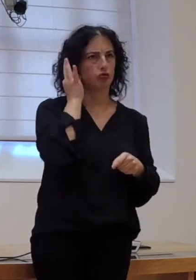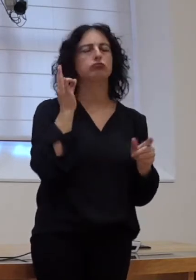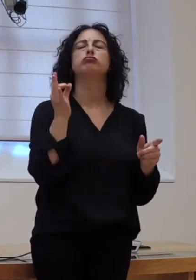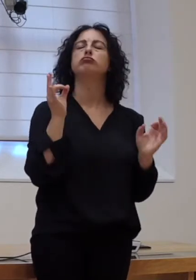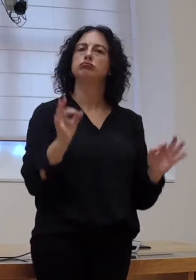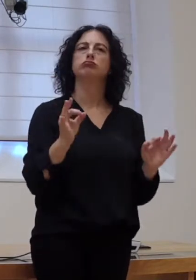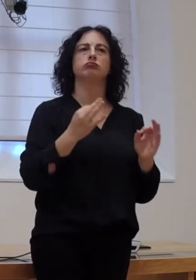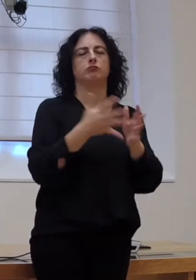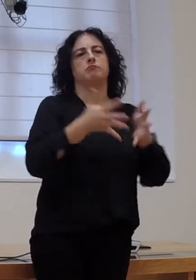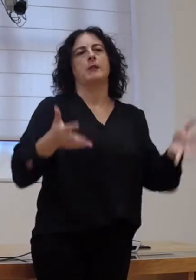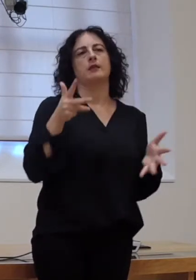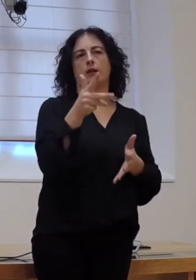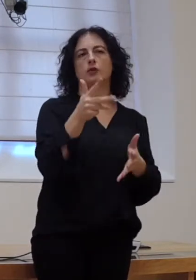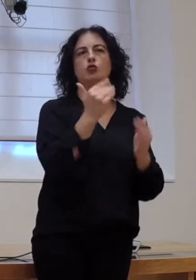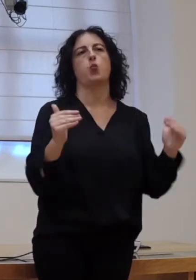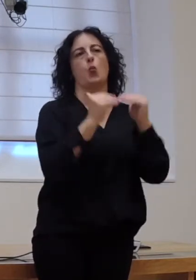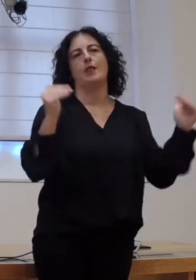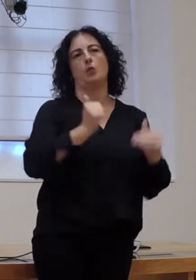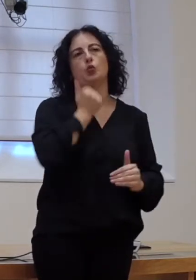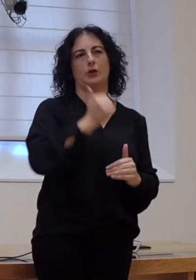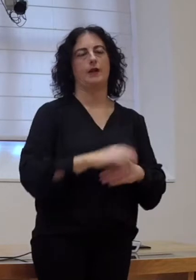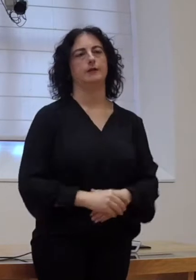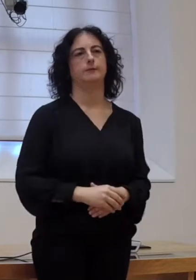ampliación de dereitos e ca igualdade de oportunidades.